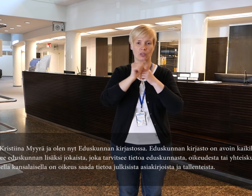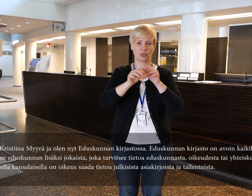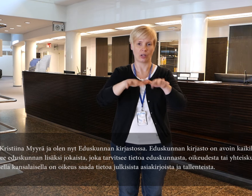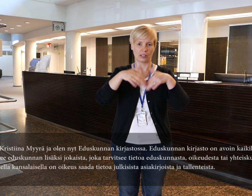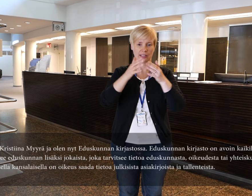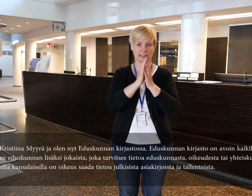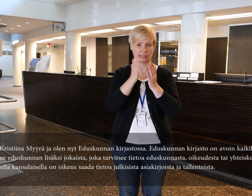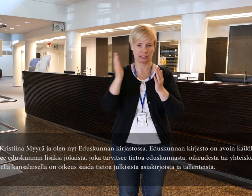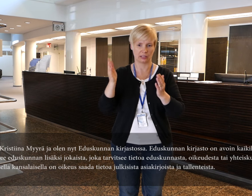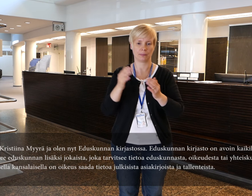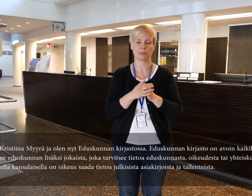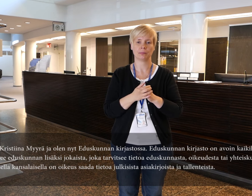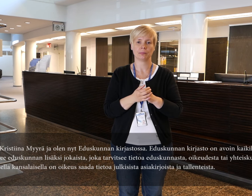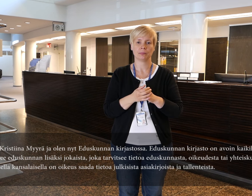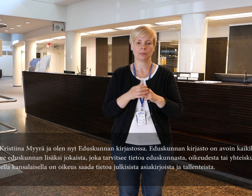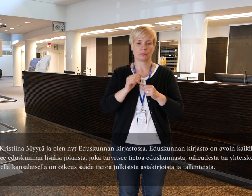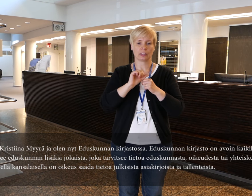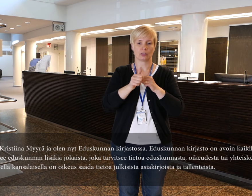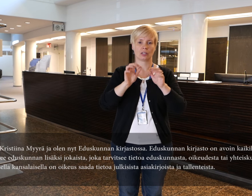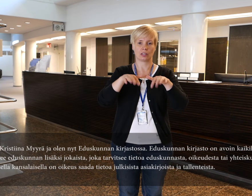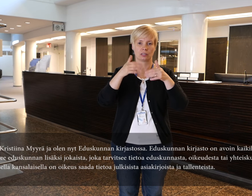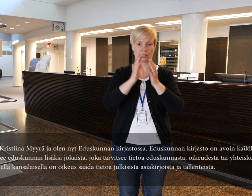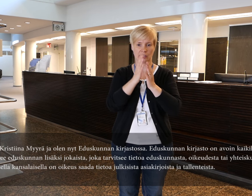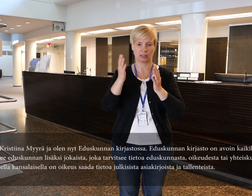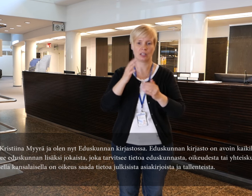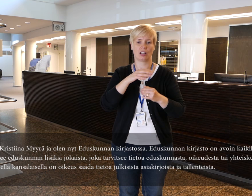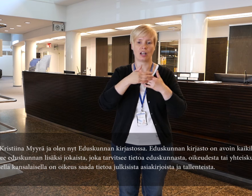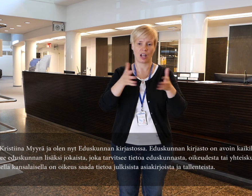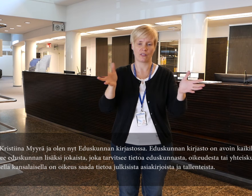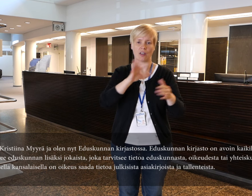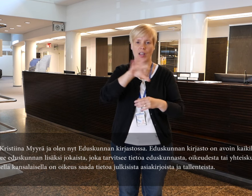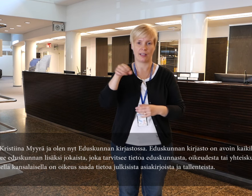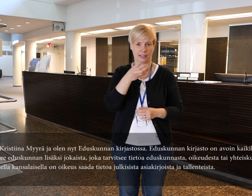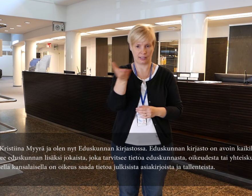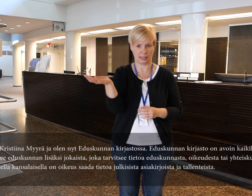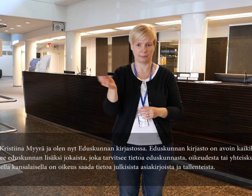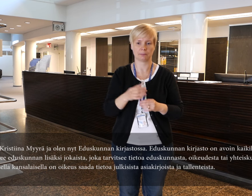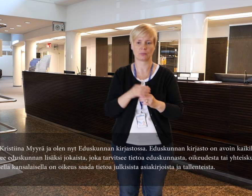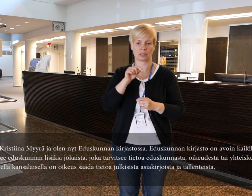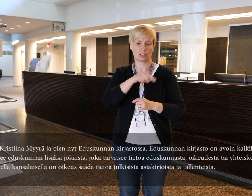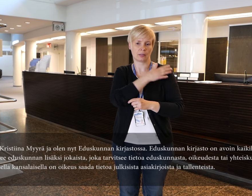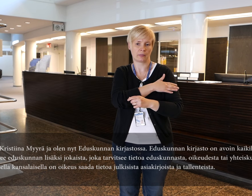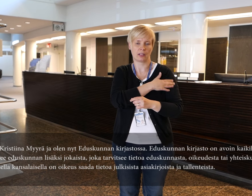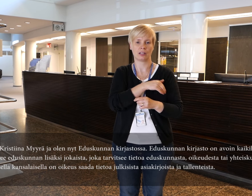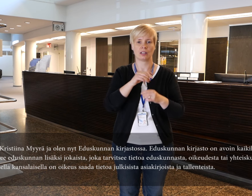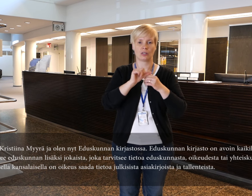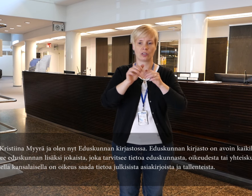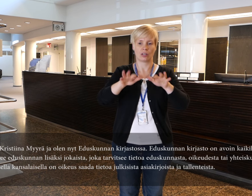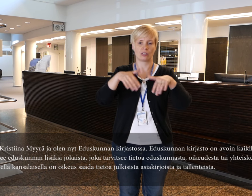Eduskunnan kirjasto on avoin kaikille. Se palvelee eduskunnan lisäksi jokaista, joka tarvitsee tietoa